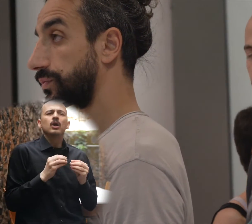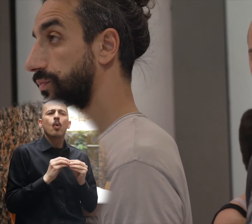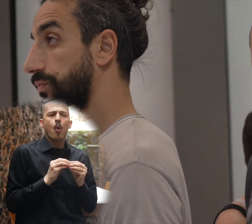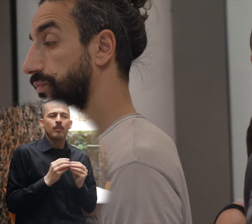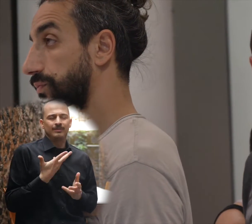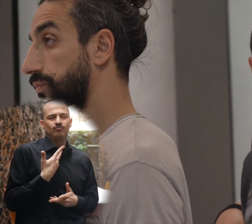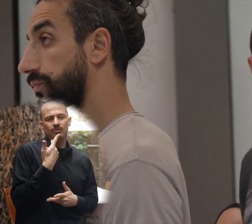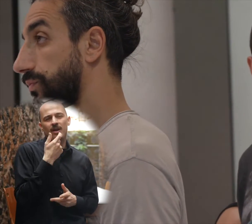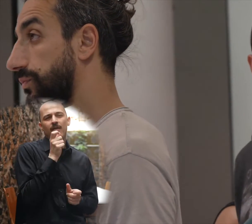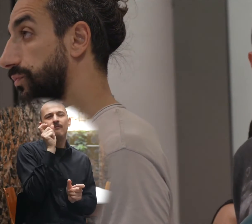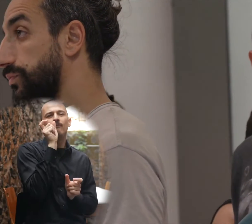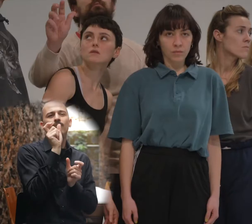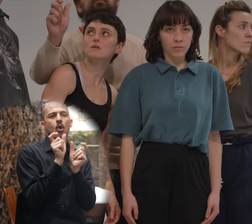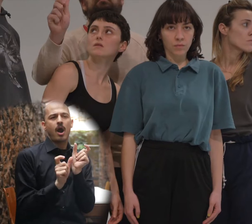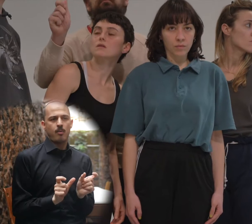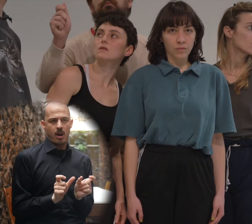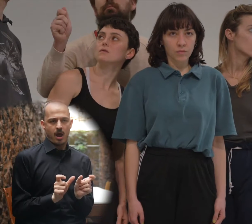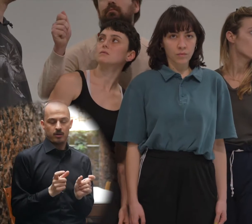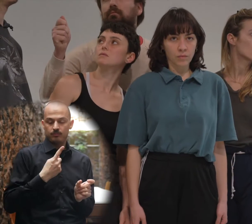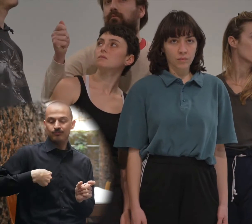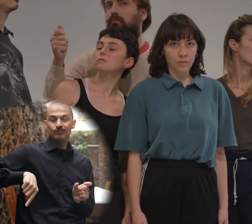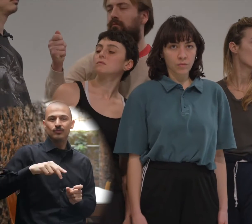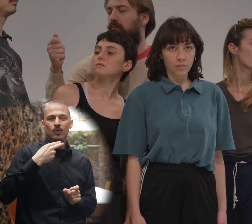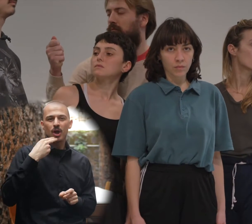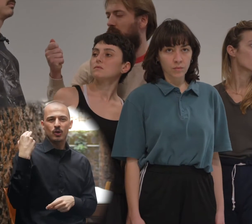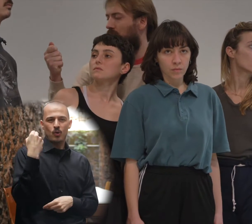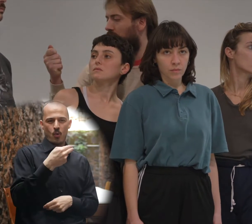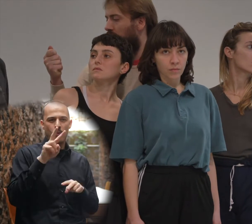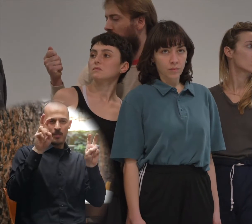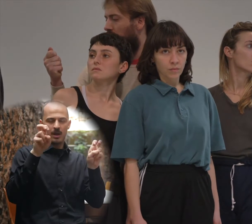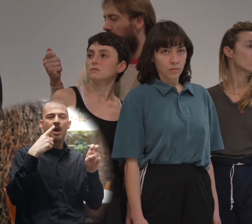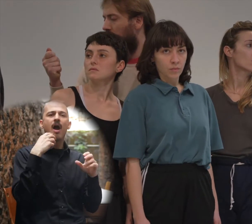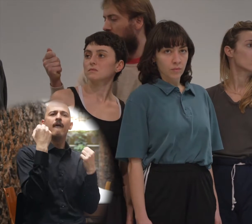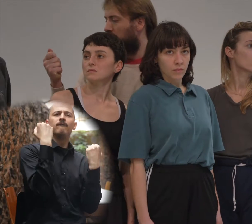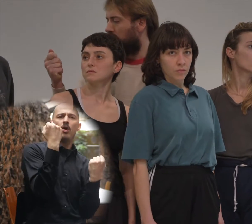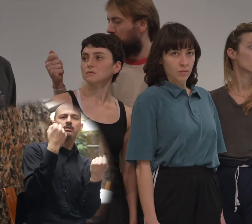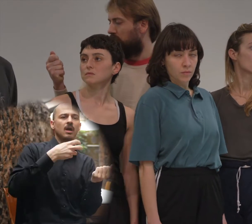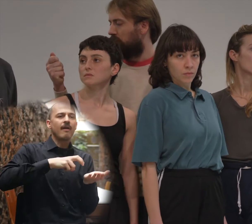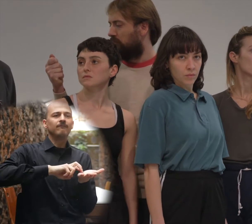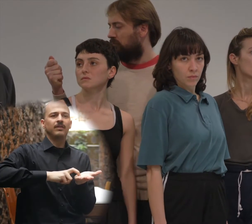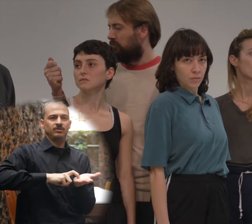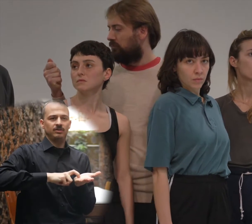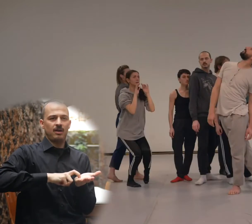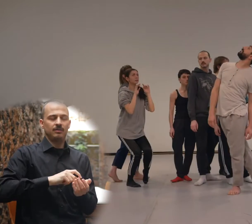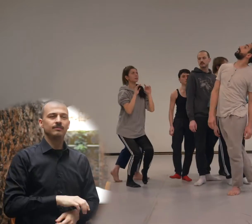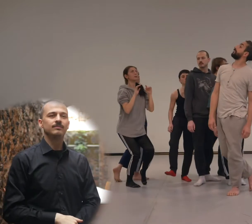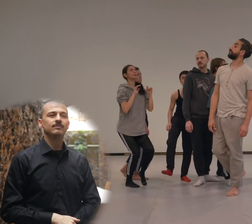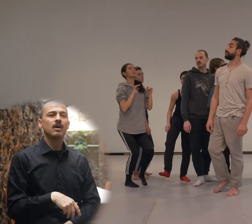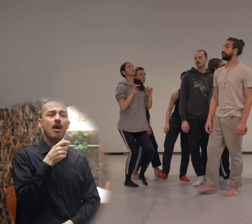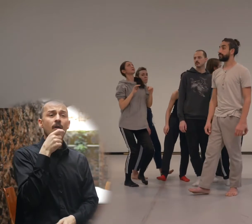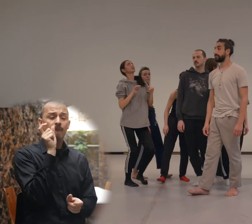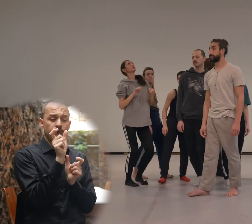creati grazie a un vocabolario che noi abbiamo chiamato Forza e Fragilità. Questo